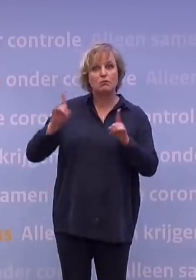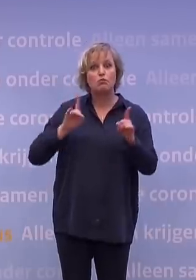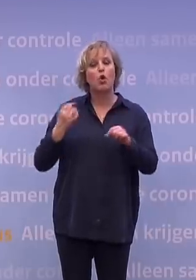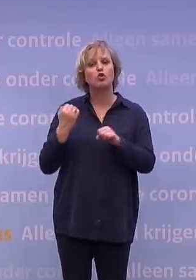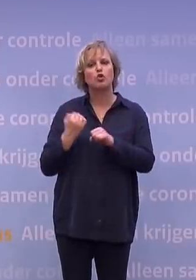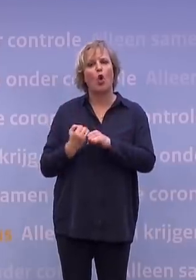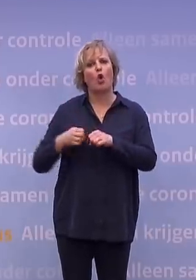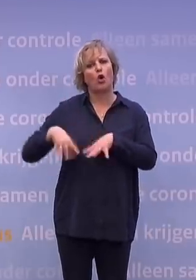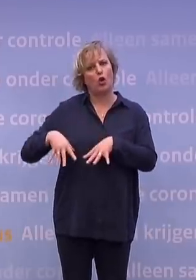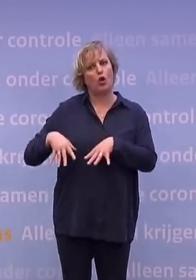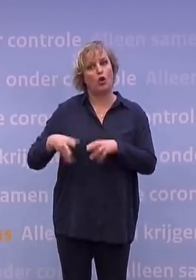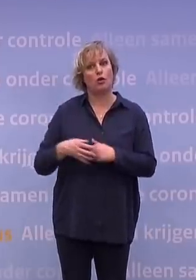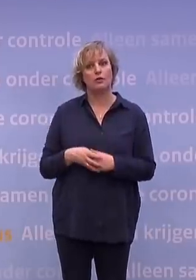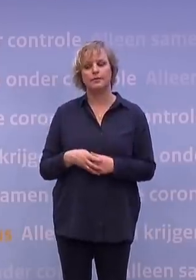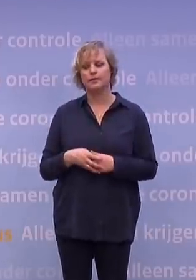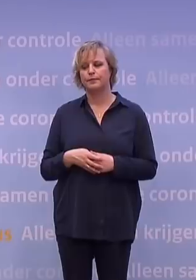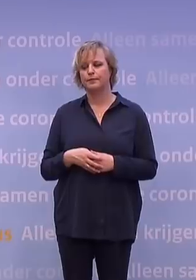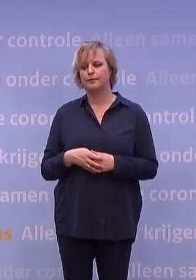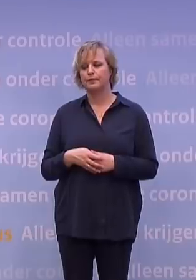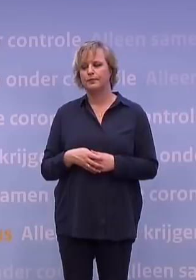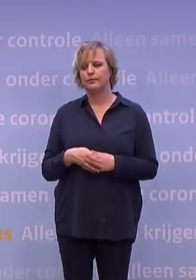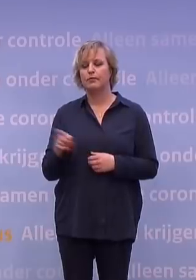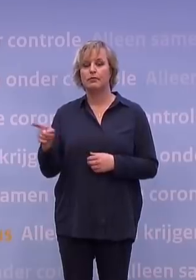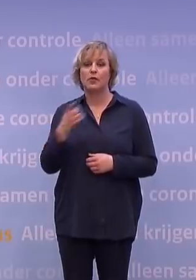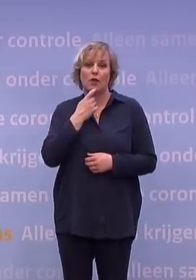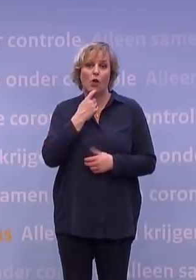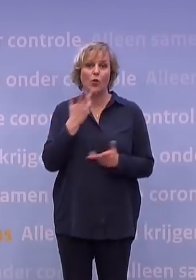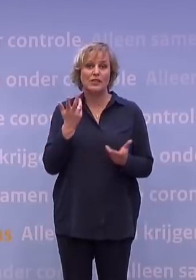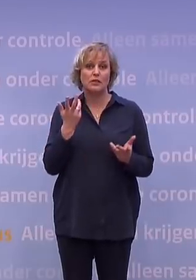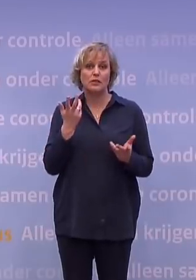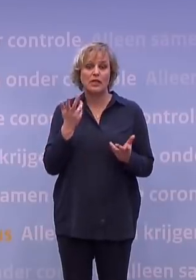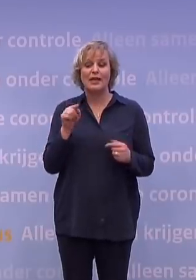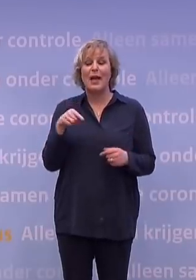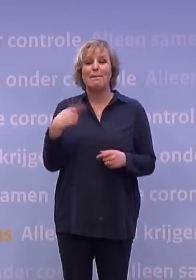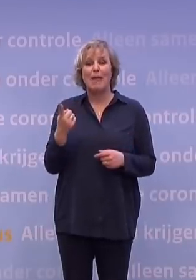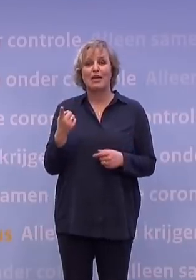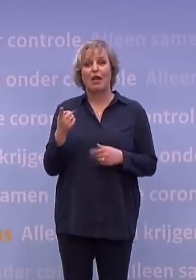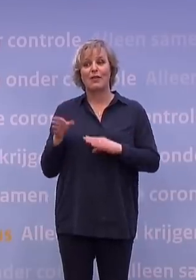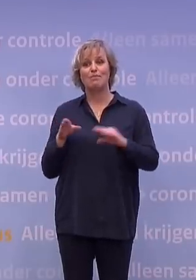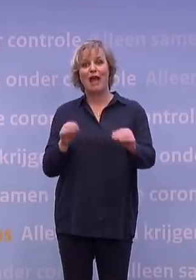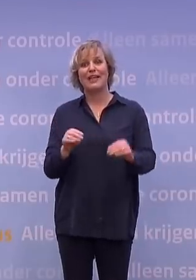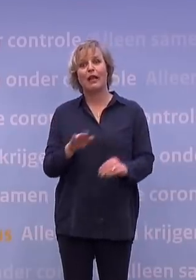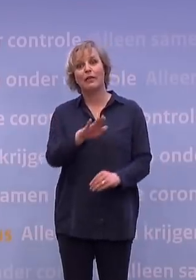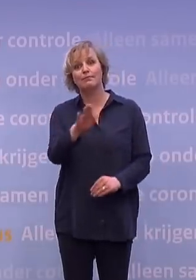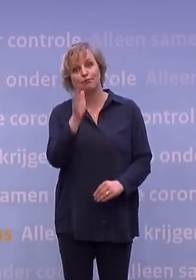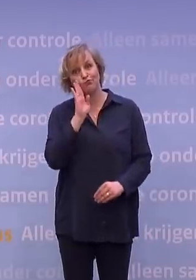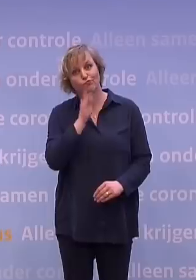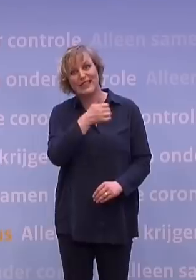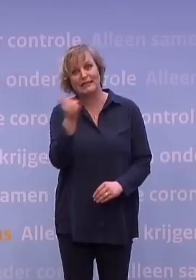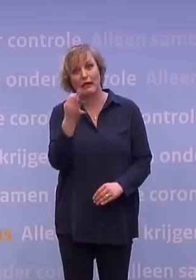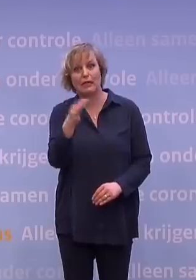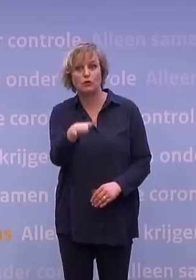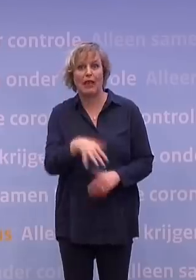die reden ook niet te doen? Uiteraard, alleen het punt is, dan kom je bijna bij een maatregel als blijf allemaal thuis. Dat is ook een